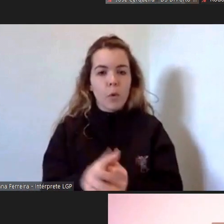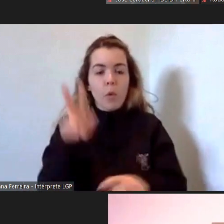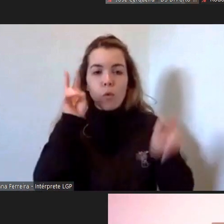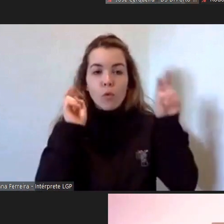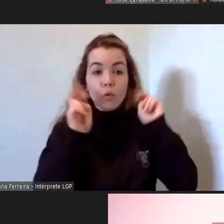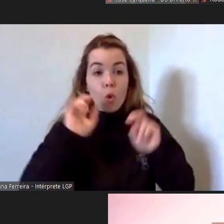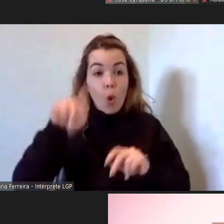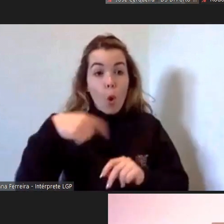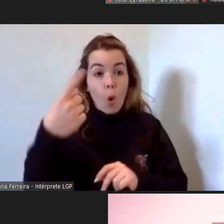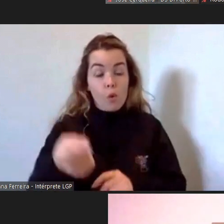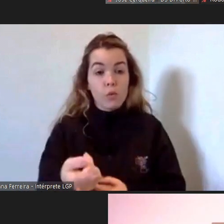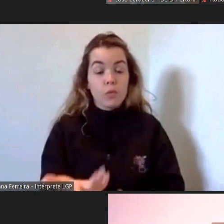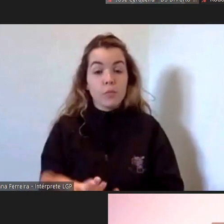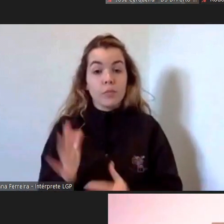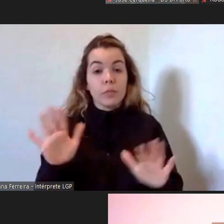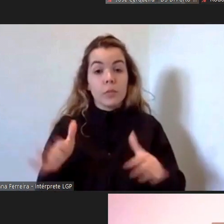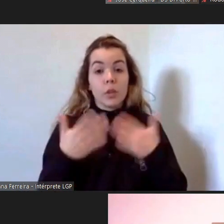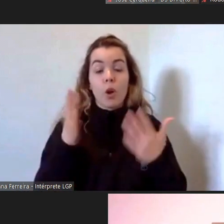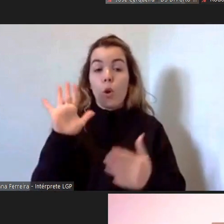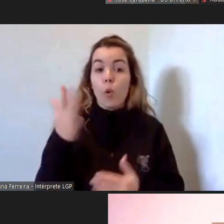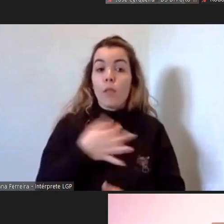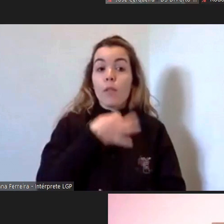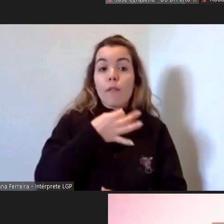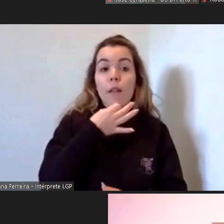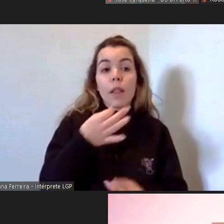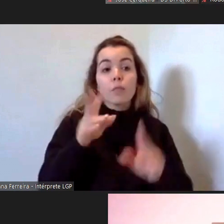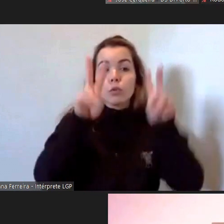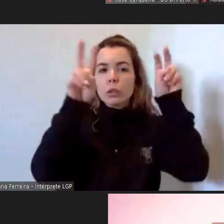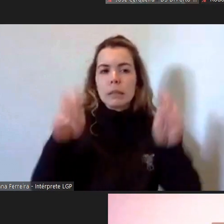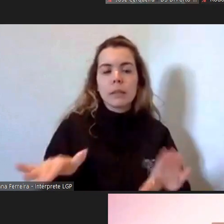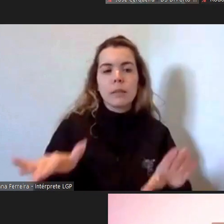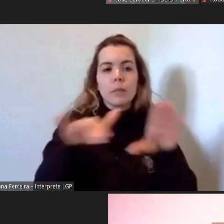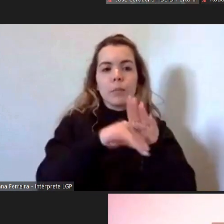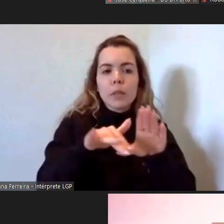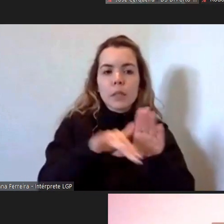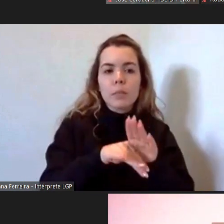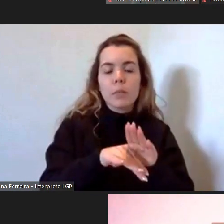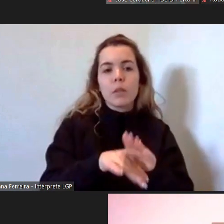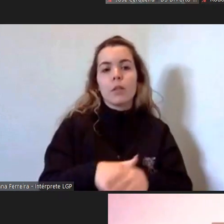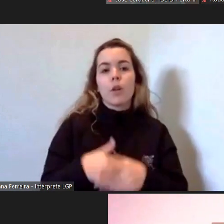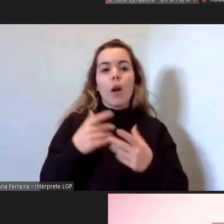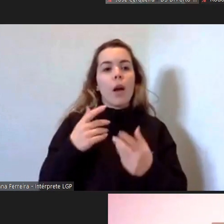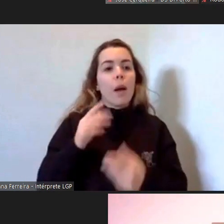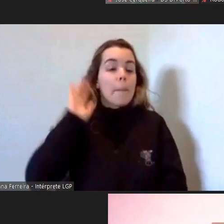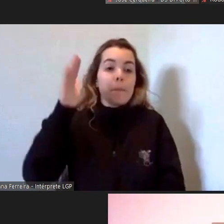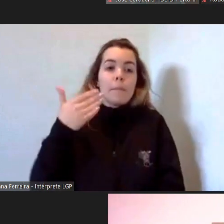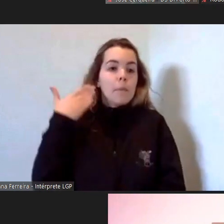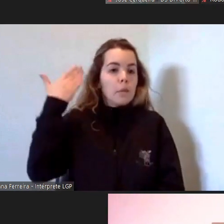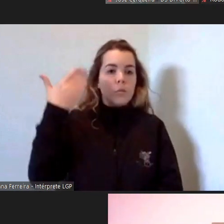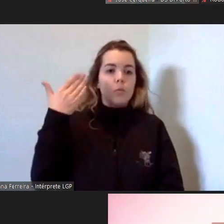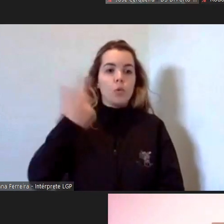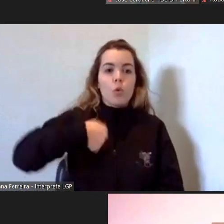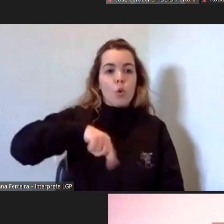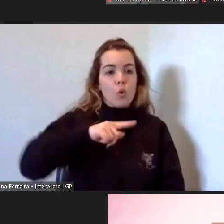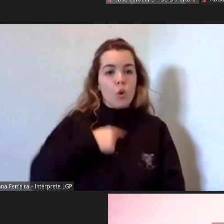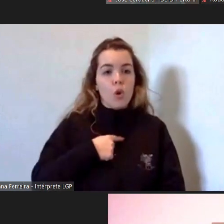cidadania e em participação é é fundamental criarmos